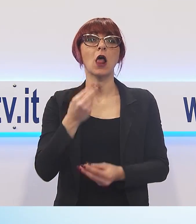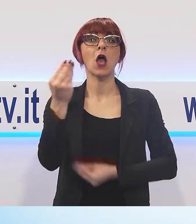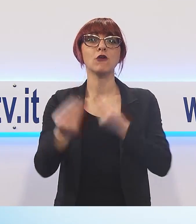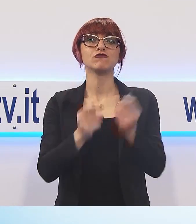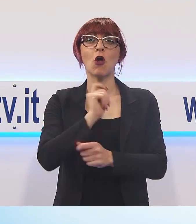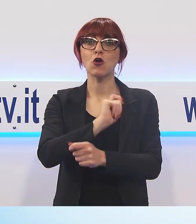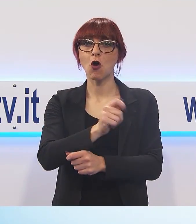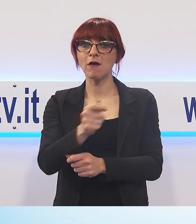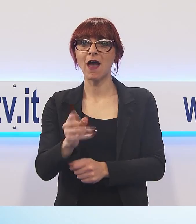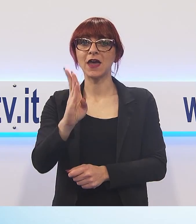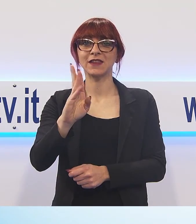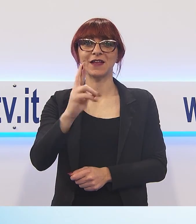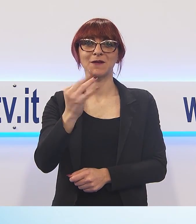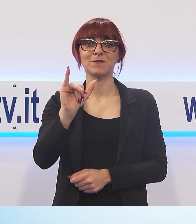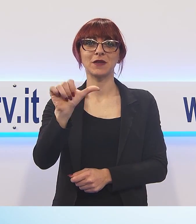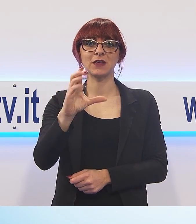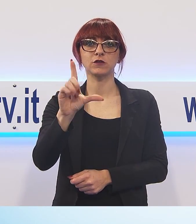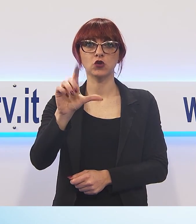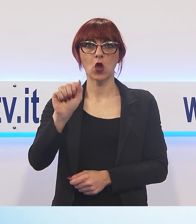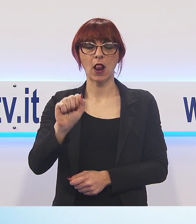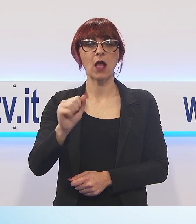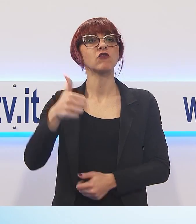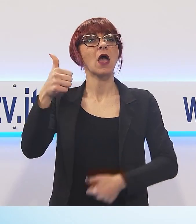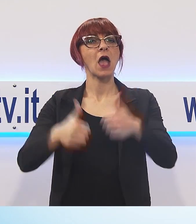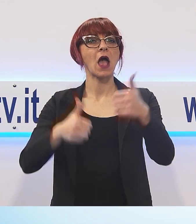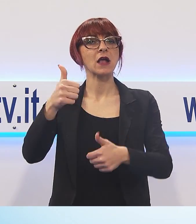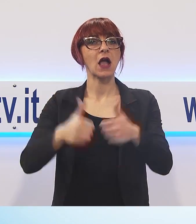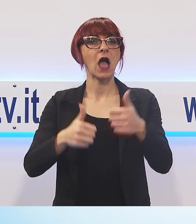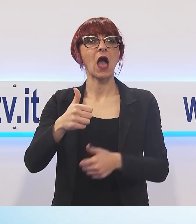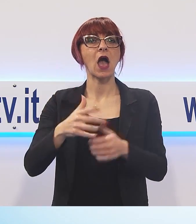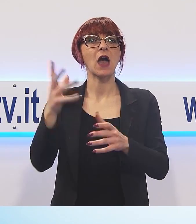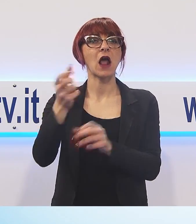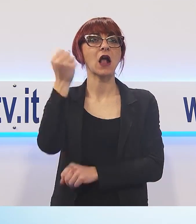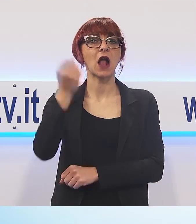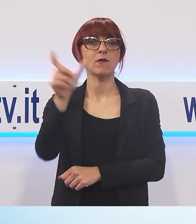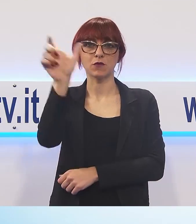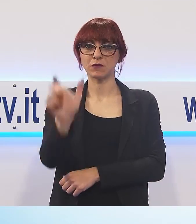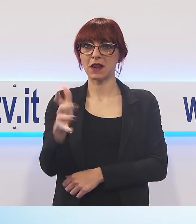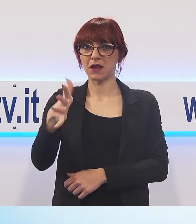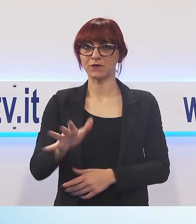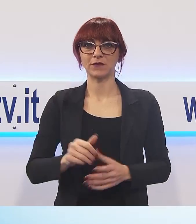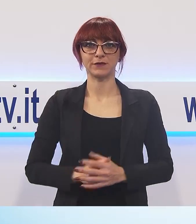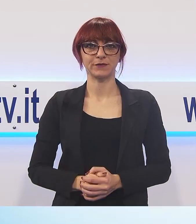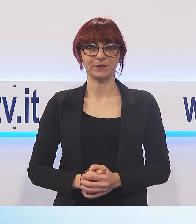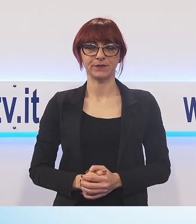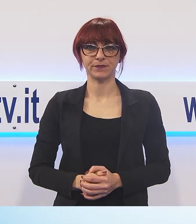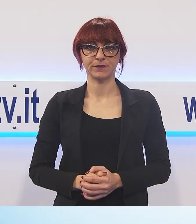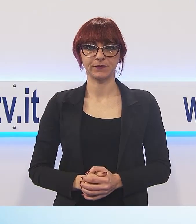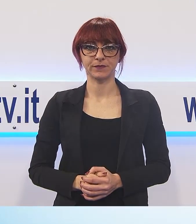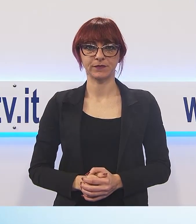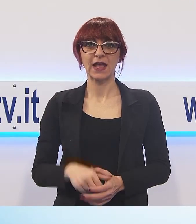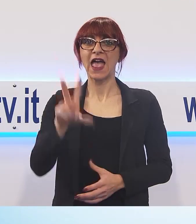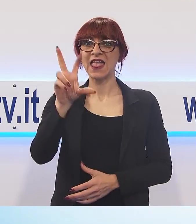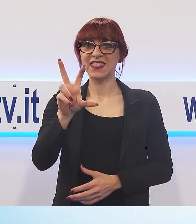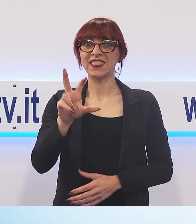più amato e praticato di sempre. La finalissima del Barzellettiere, venerdì 30 novembre al Teatro di Ponte Amoriano,